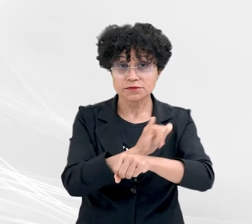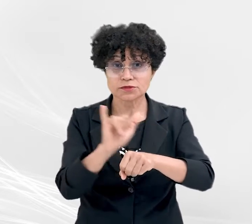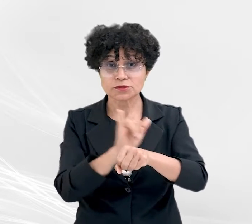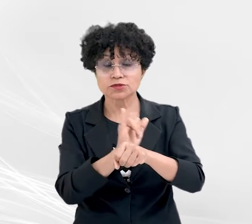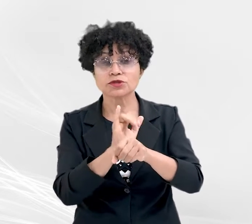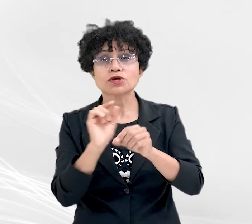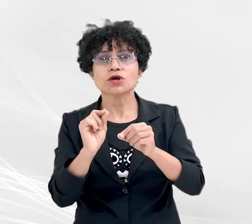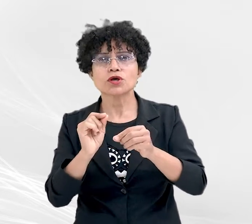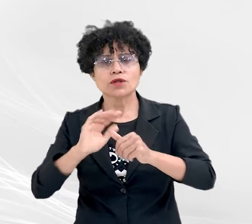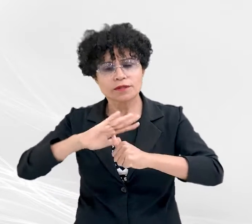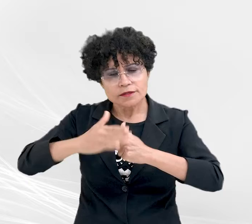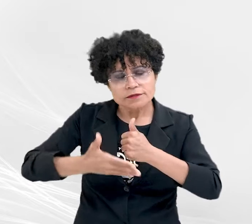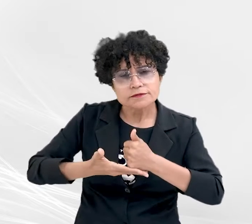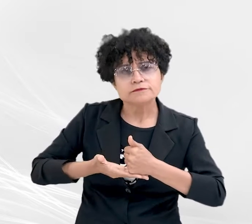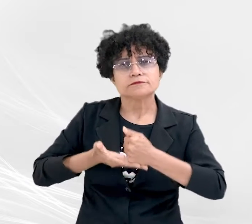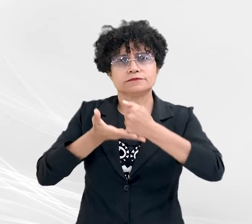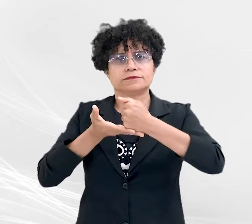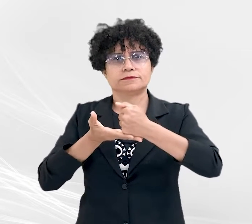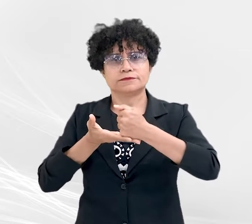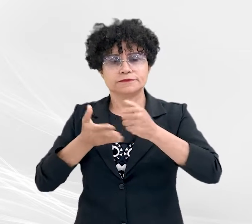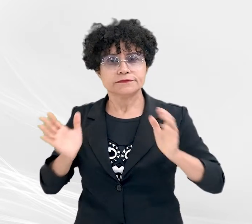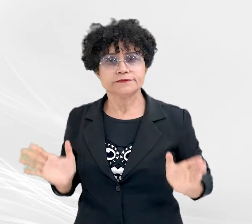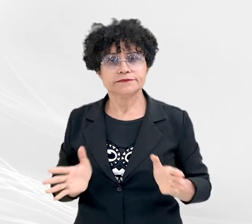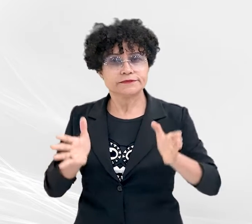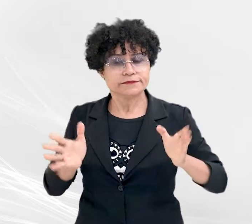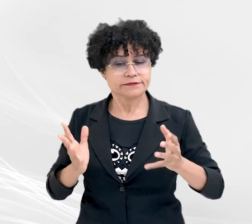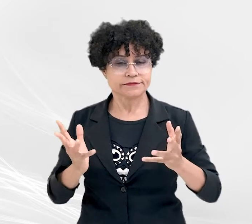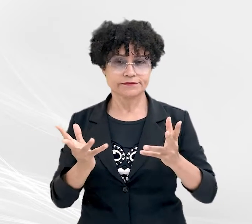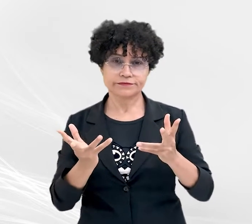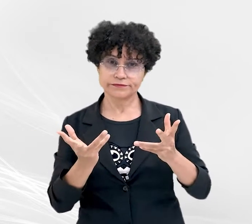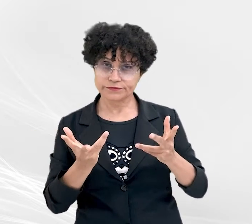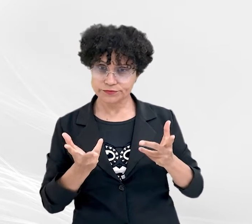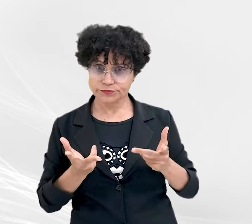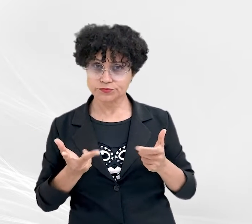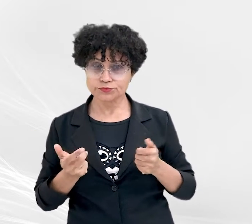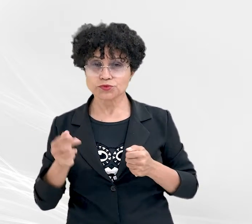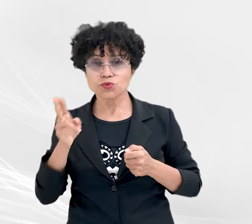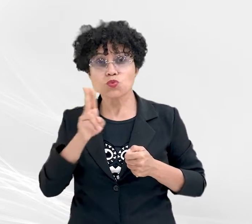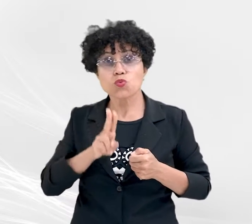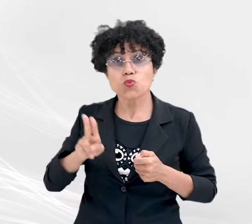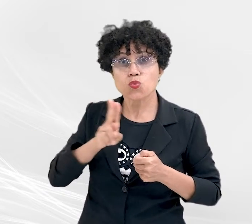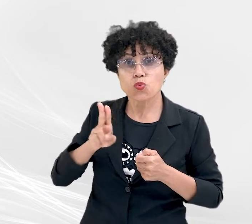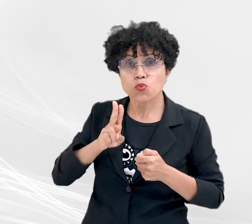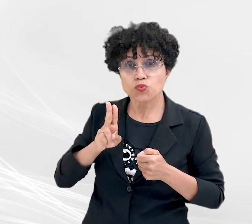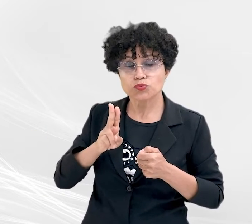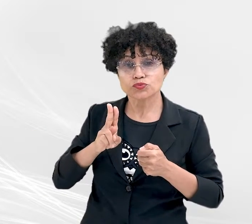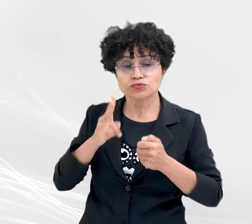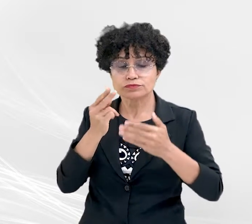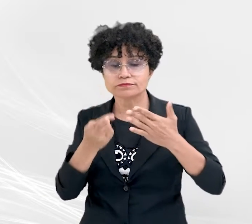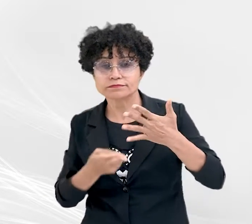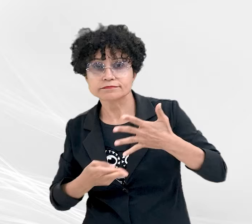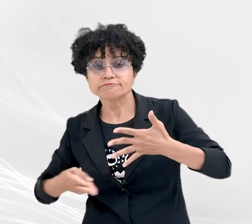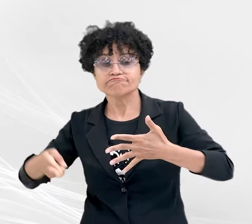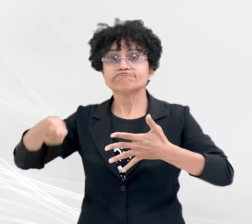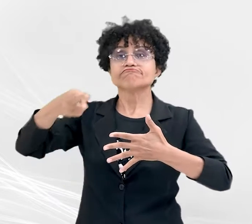ações de sustentabilidade e de eficientização no uso dos recursos naturais é um dos